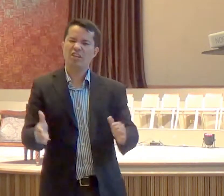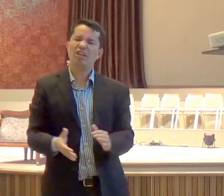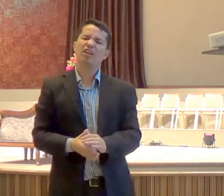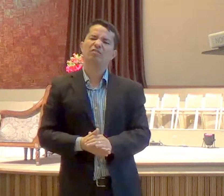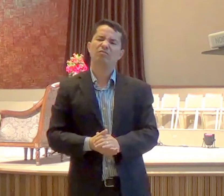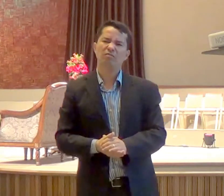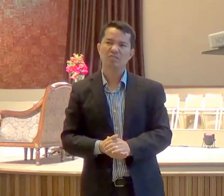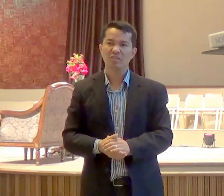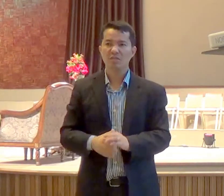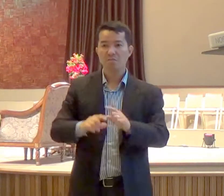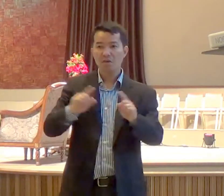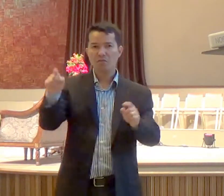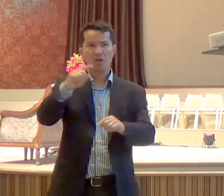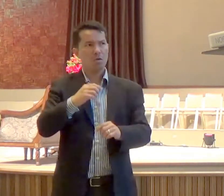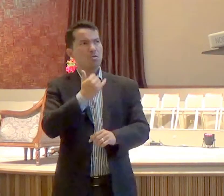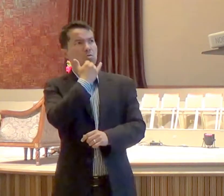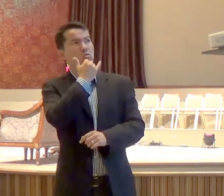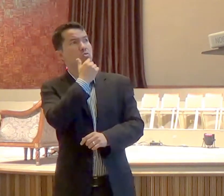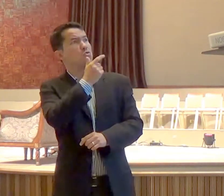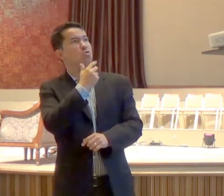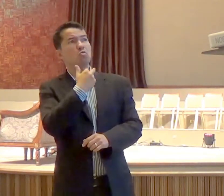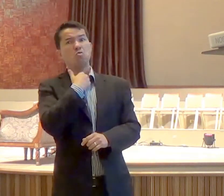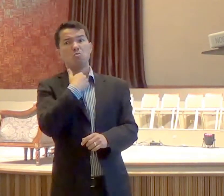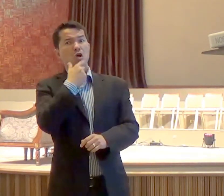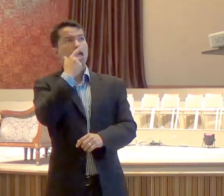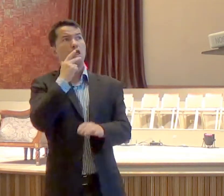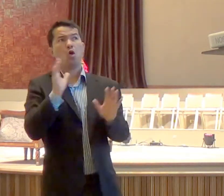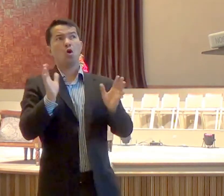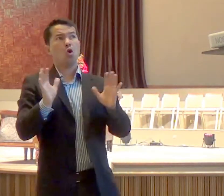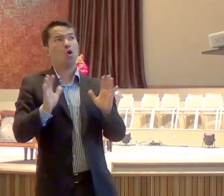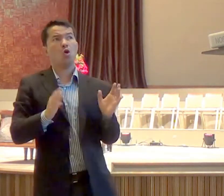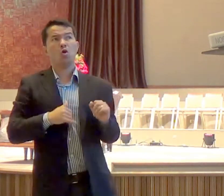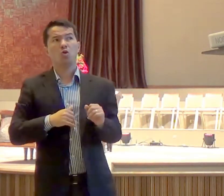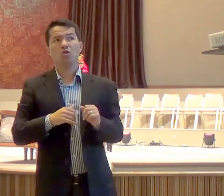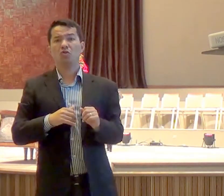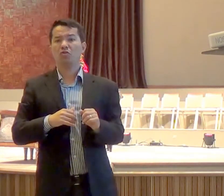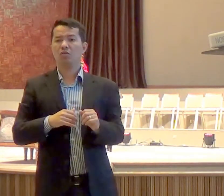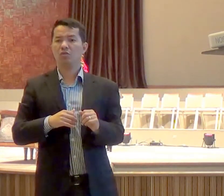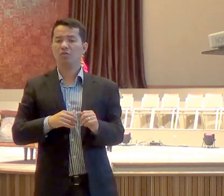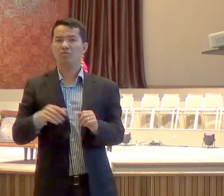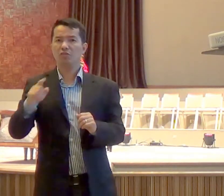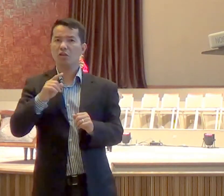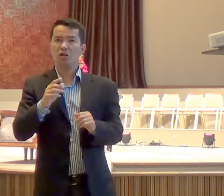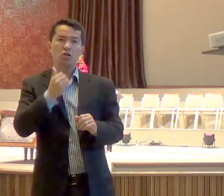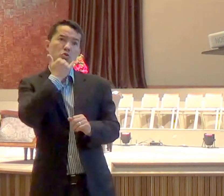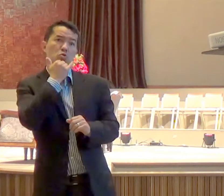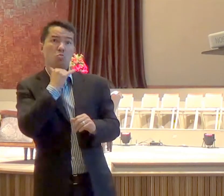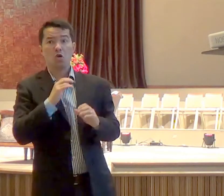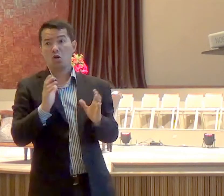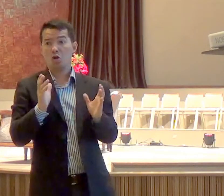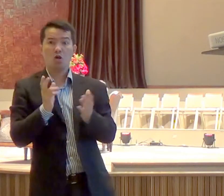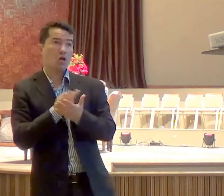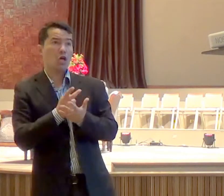ah, pastor, o senhor não pode falar uma coisa dessa, está dando resultado, o fim justifica os meios, o fim justifica os meios,